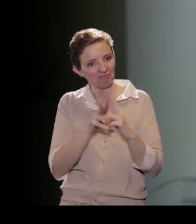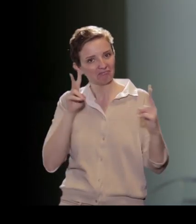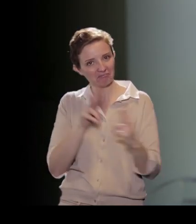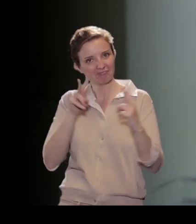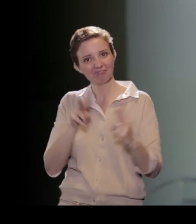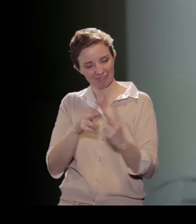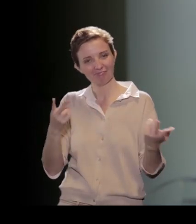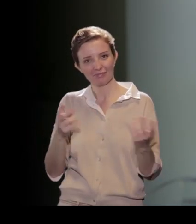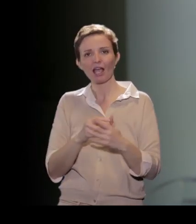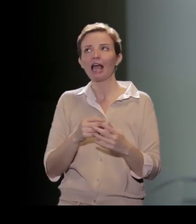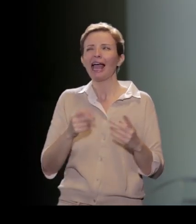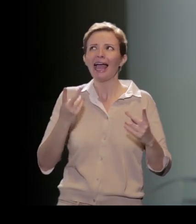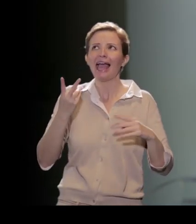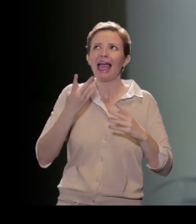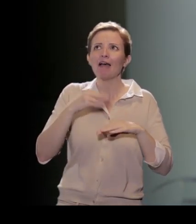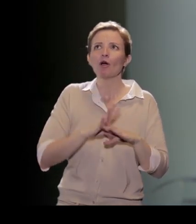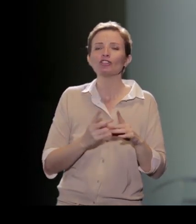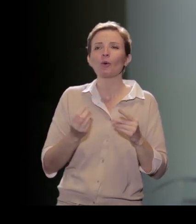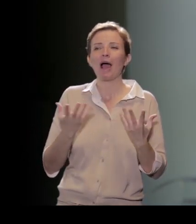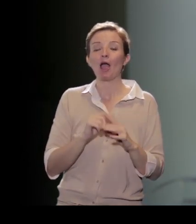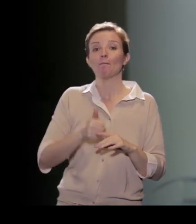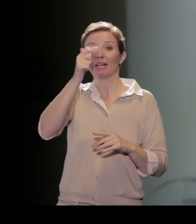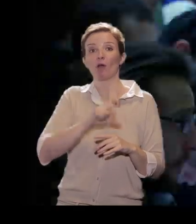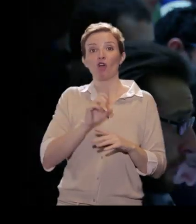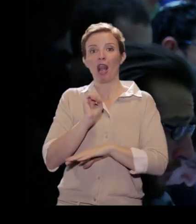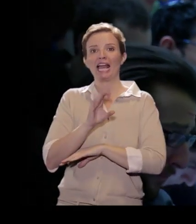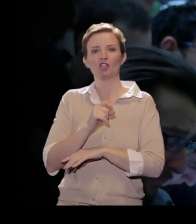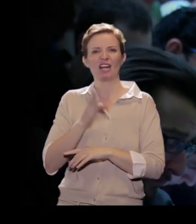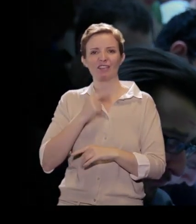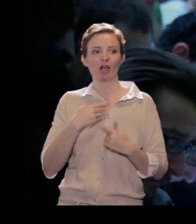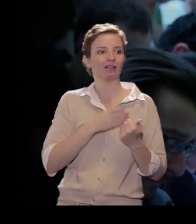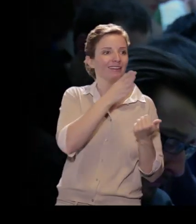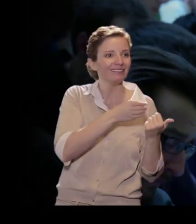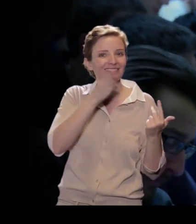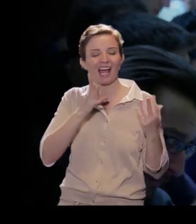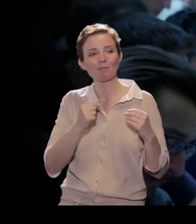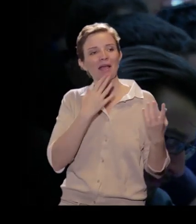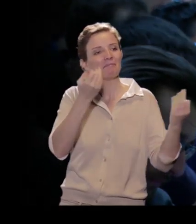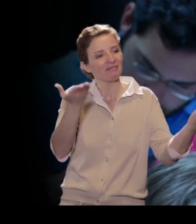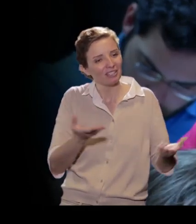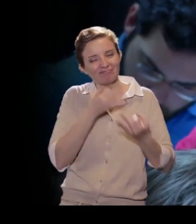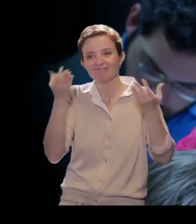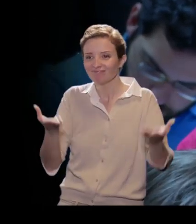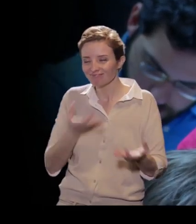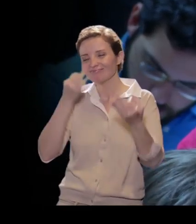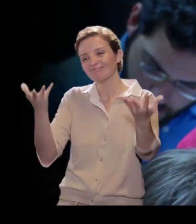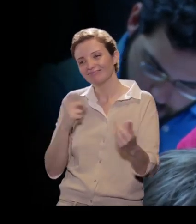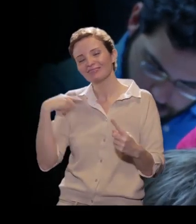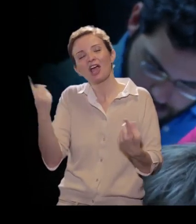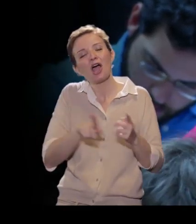cosa che faccio il primo giorno di lezione è passare per le aule a dare il benvenuto proprio come segnale di apertura e